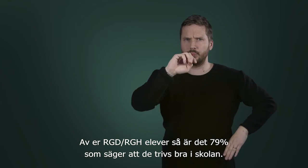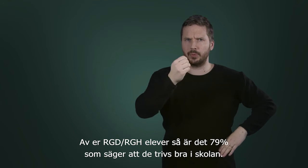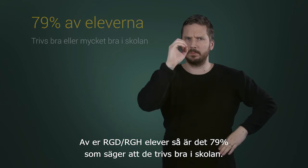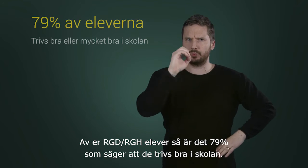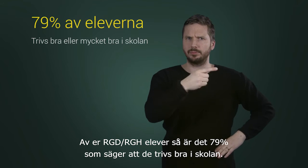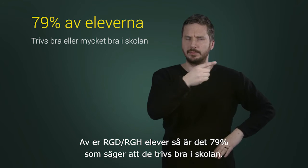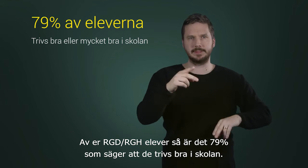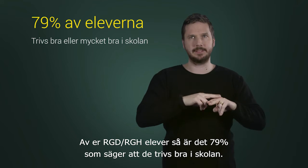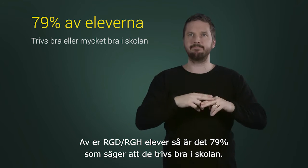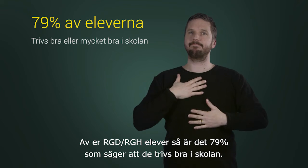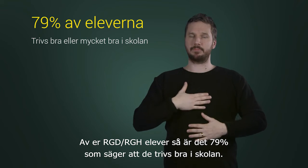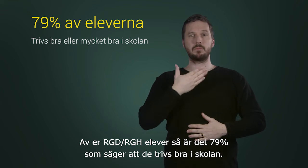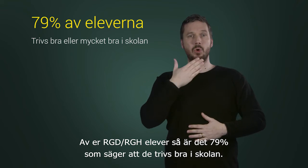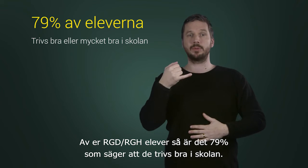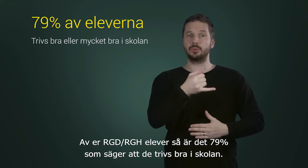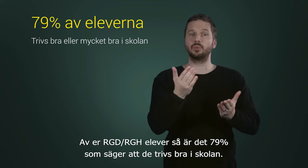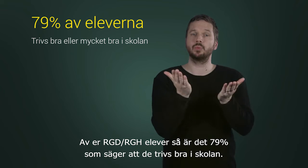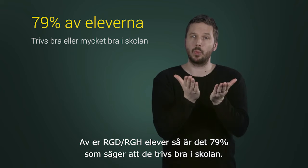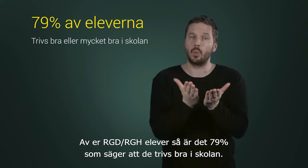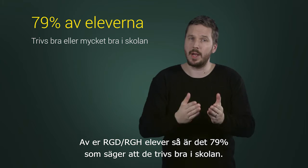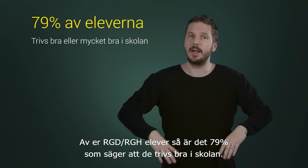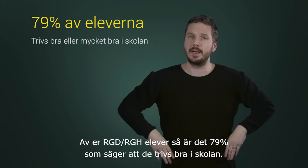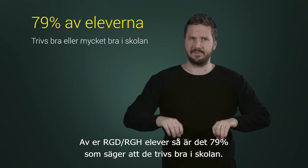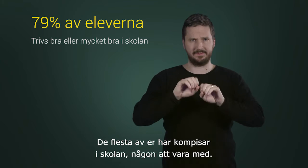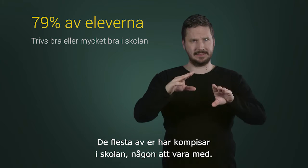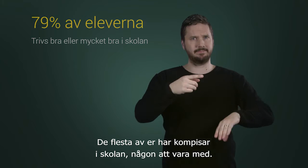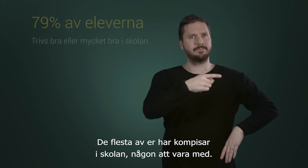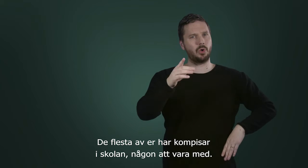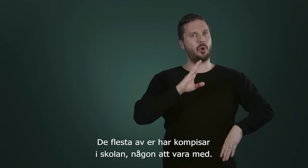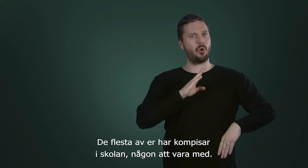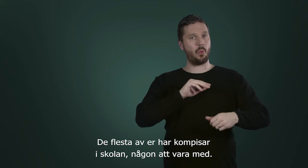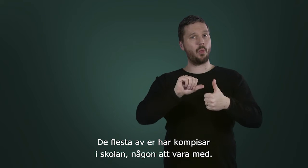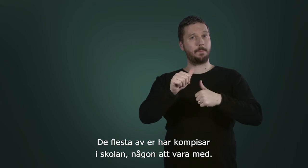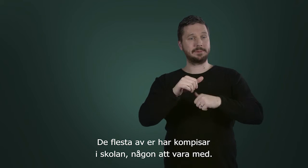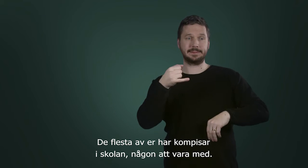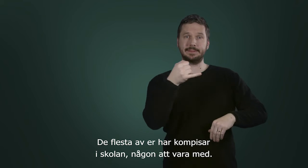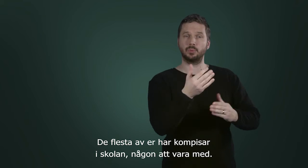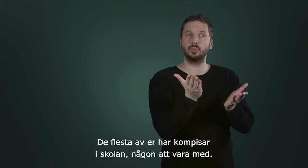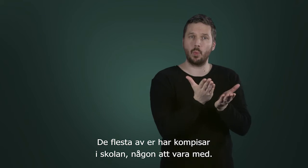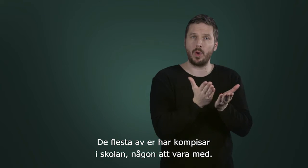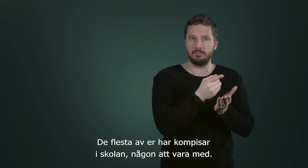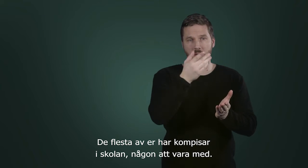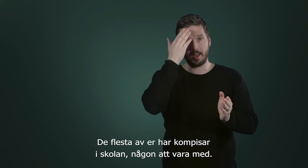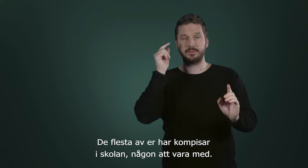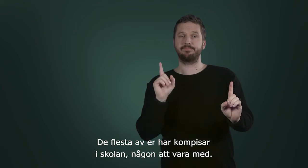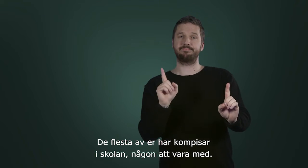79% som säger att de trivs bra i skolan. De flesta av er har kompisar i skolan. Någon att vara med.